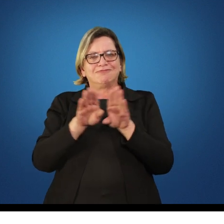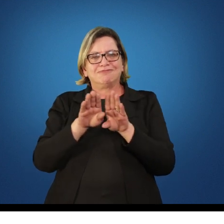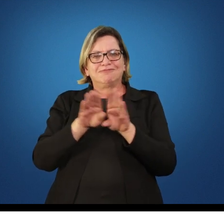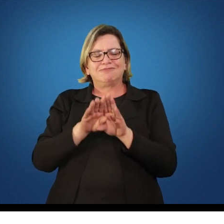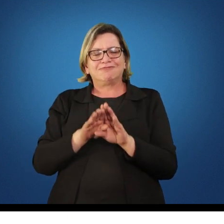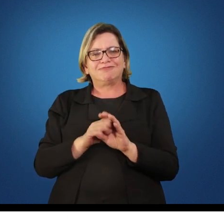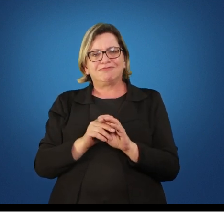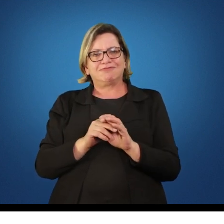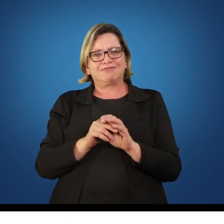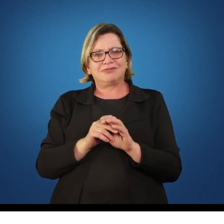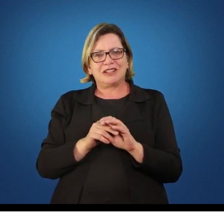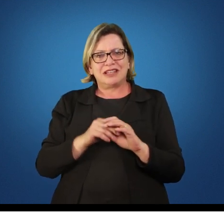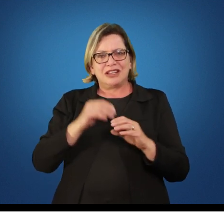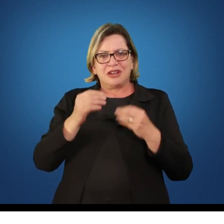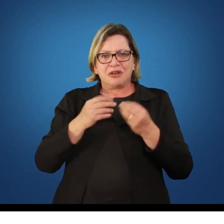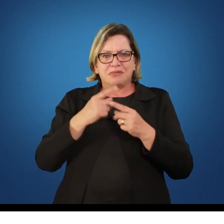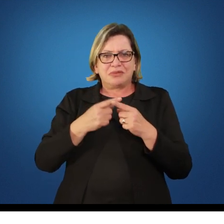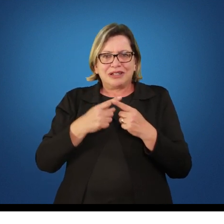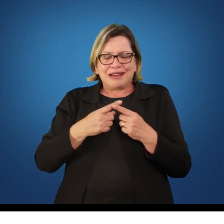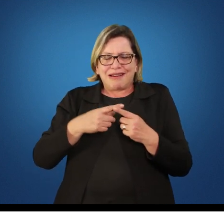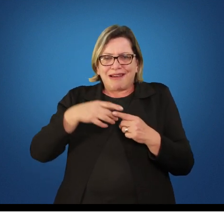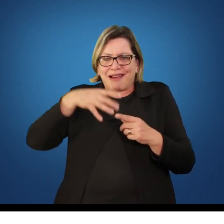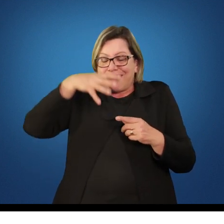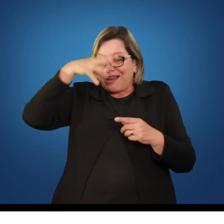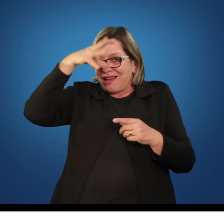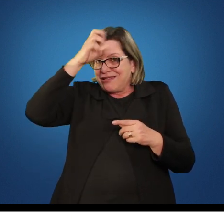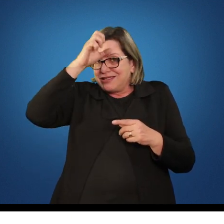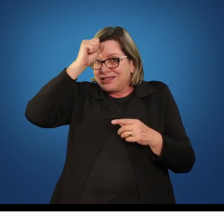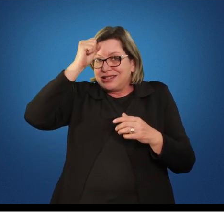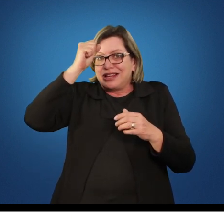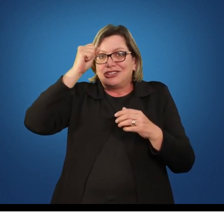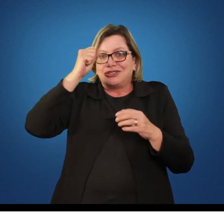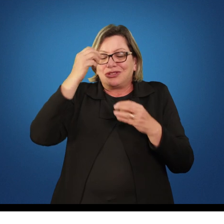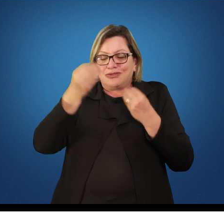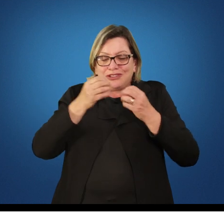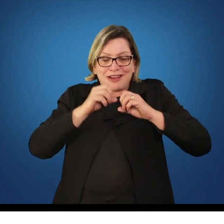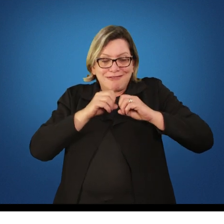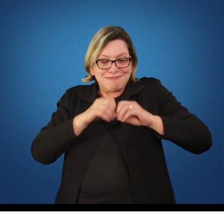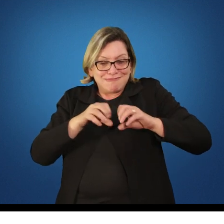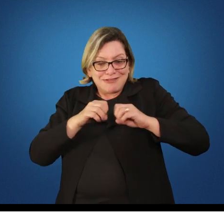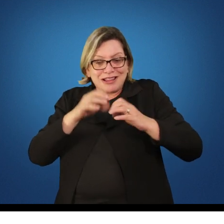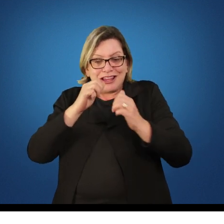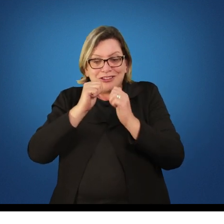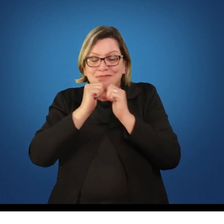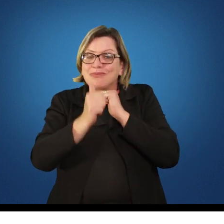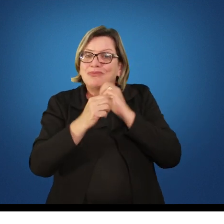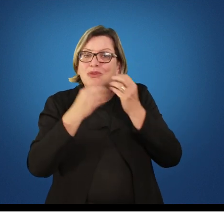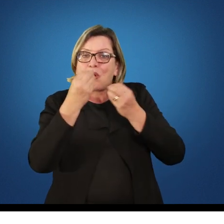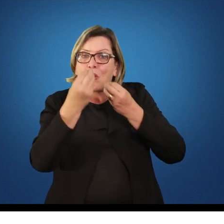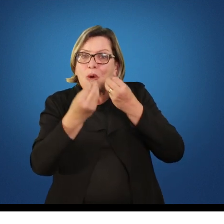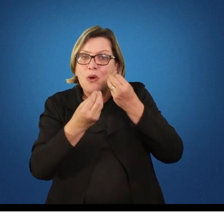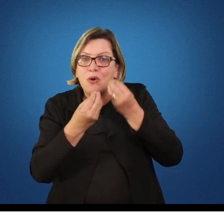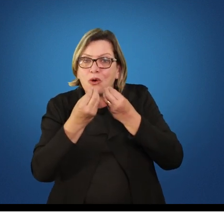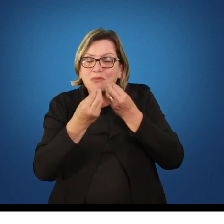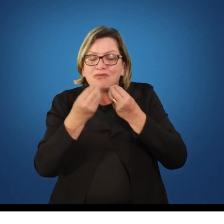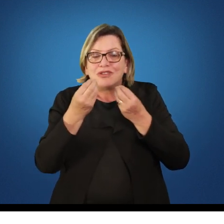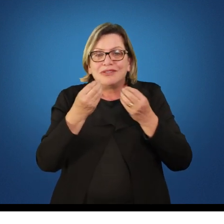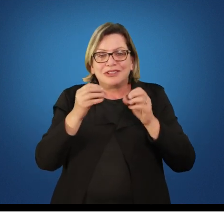A aprendizagem social no ensino dos esportes como você tratar um grupo dizendo que ele será